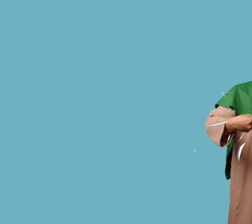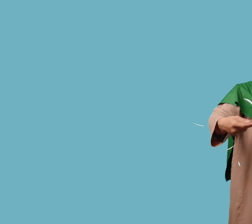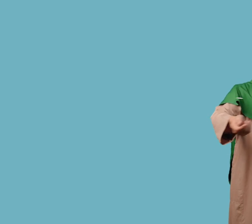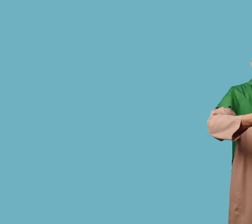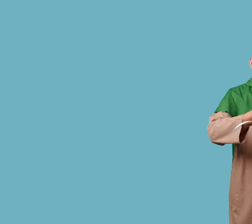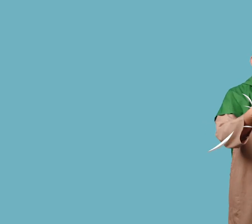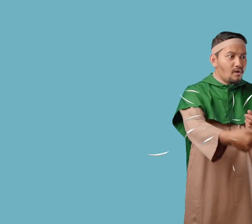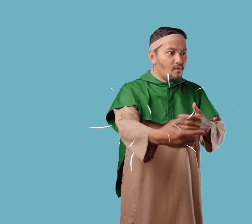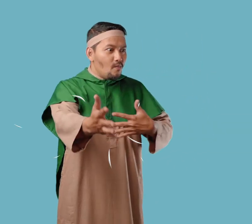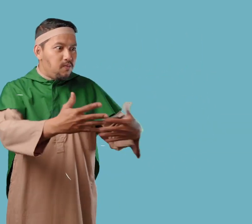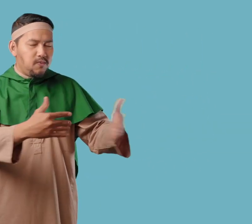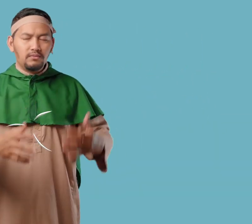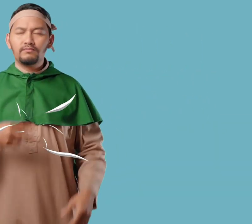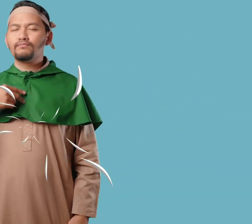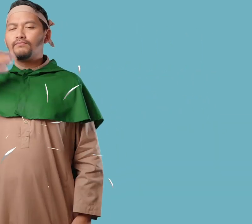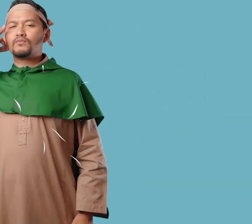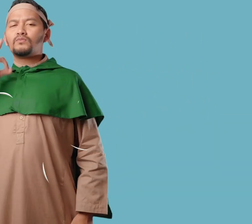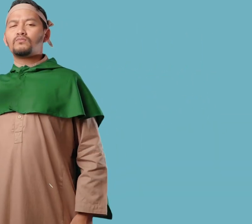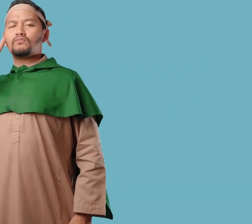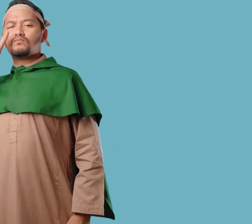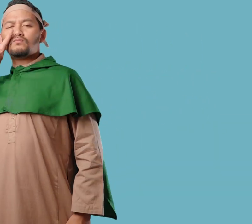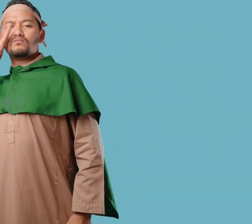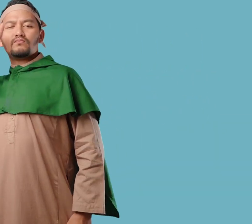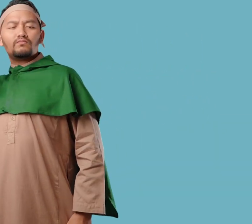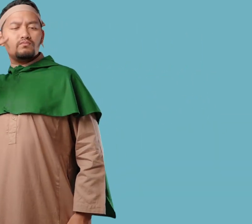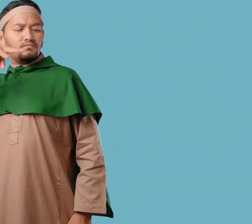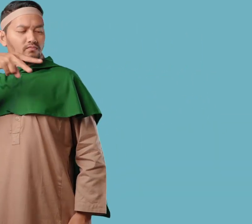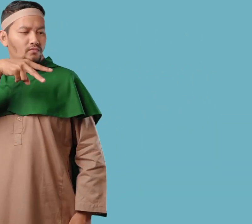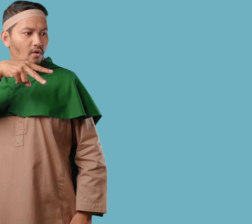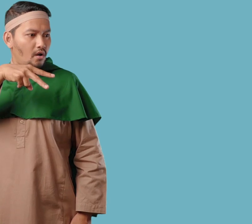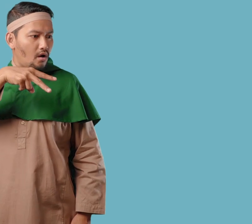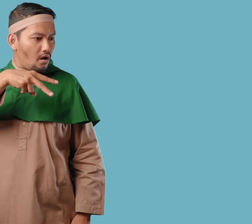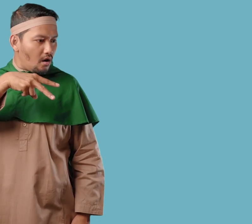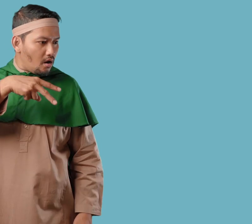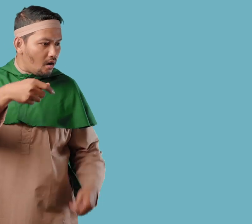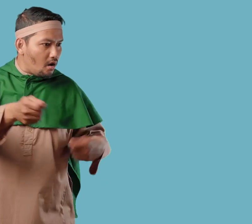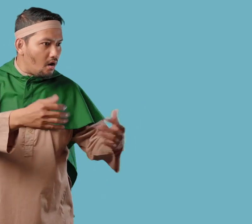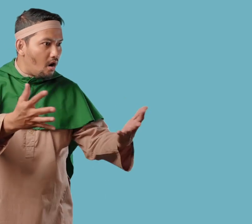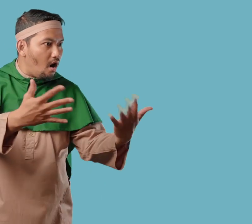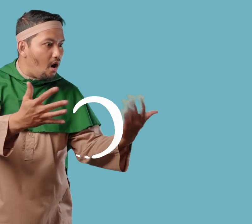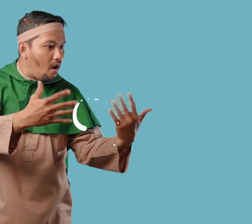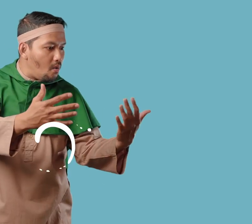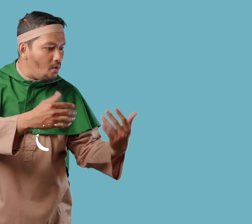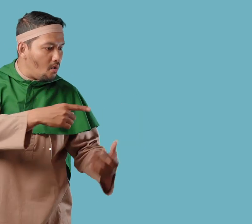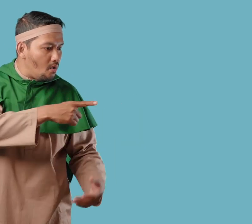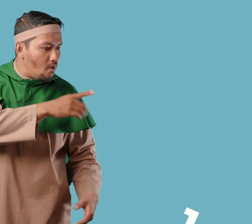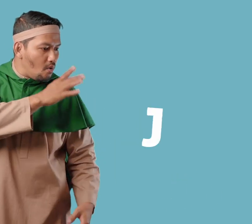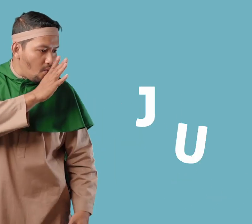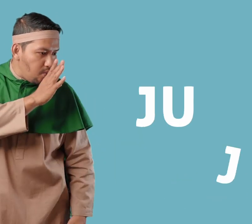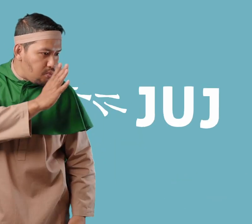Tentu saja hal ini membuat Khadijah senang kepada Nabi Muhammad Karena beliau adalah orang